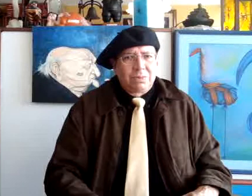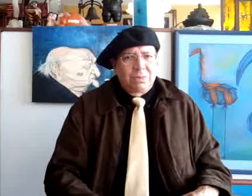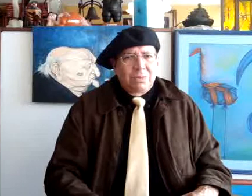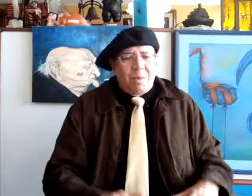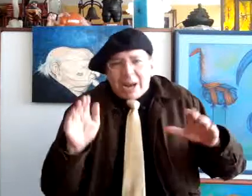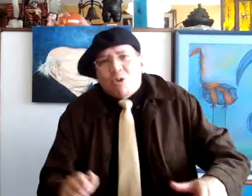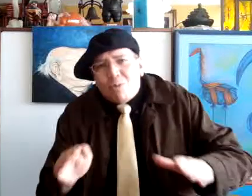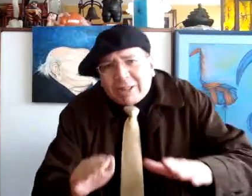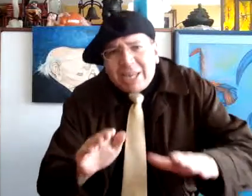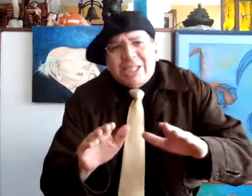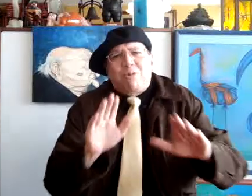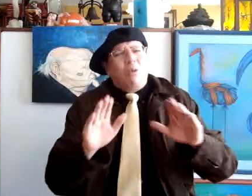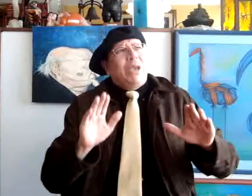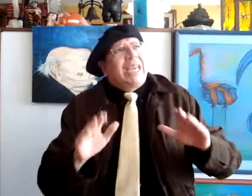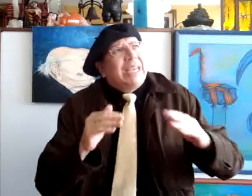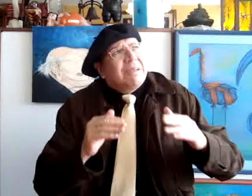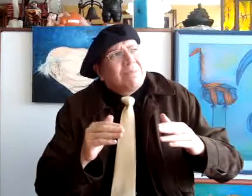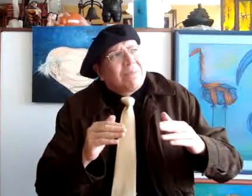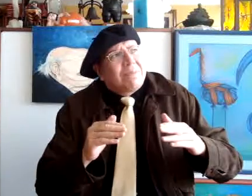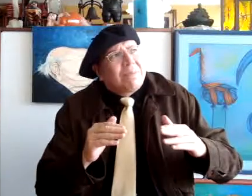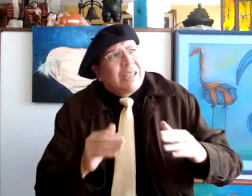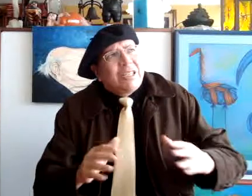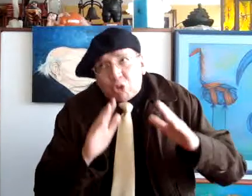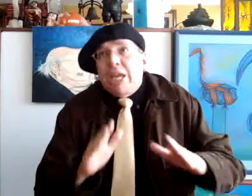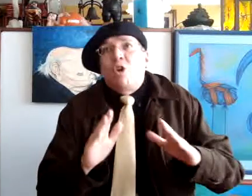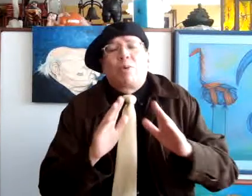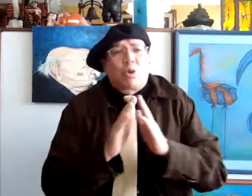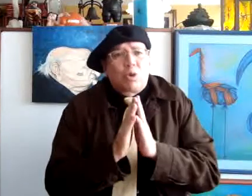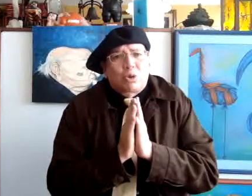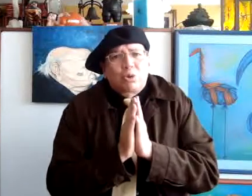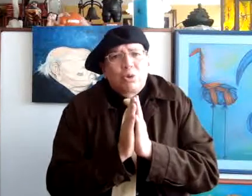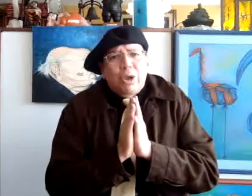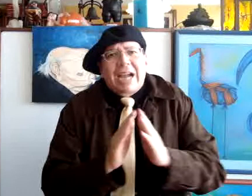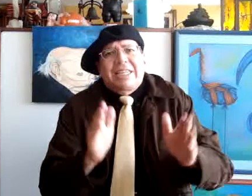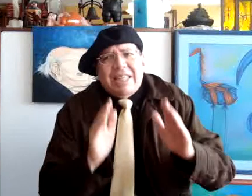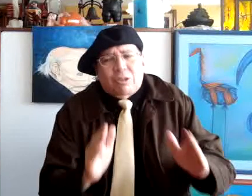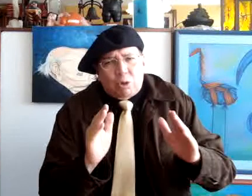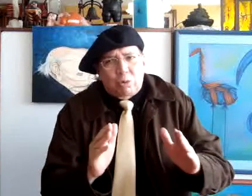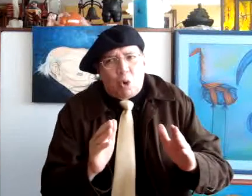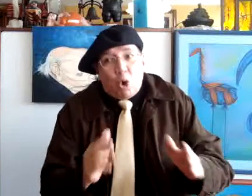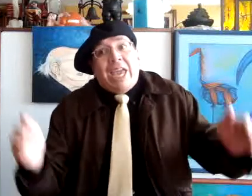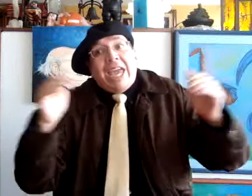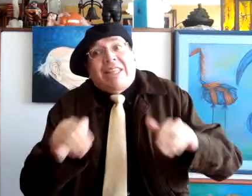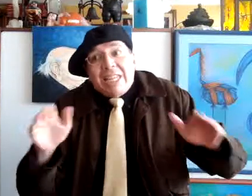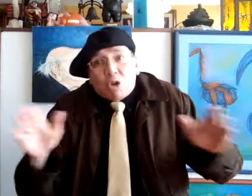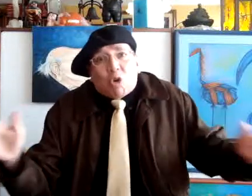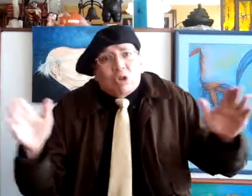Para combatir esta fobia que yo tengo por los arquitectos, o que he tenido con los